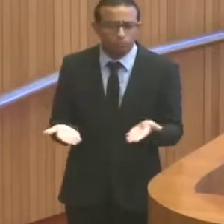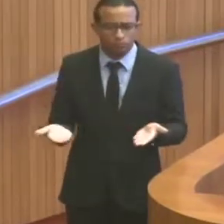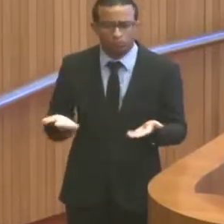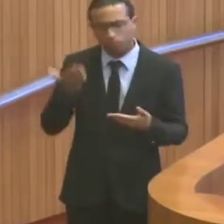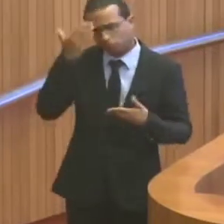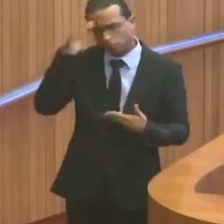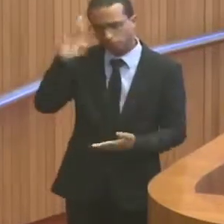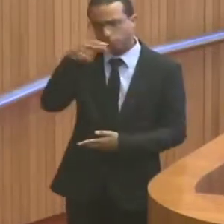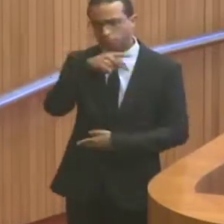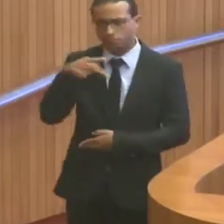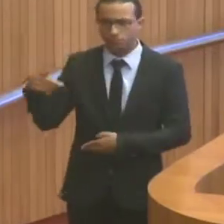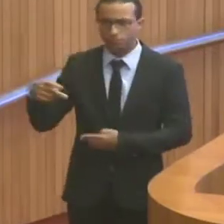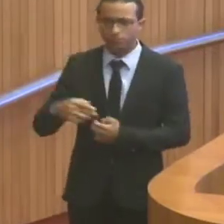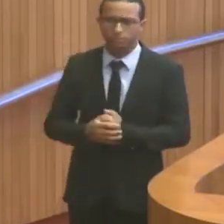obrigado, senhor presidente.